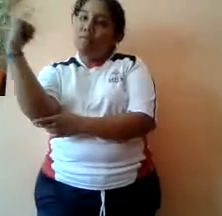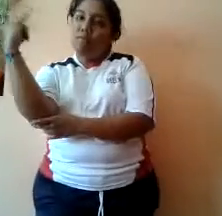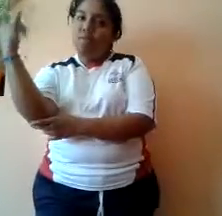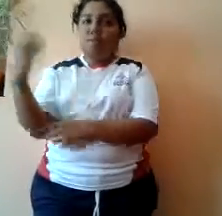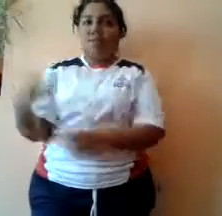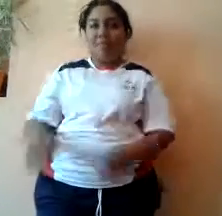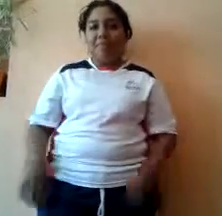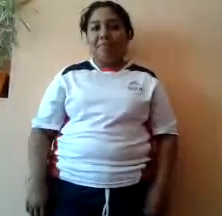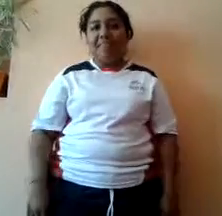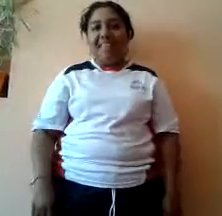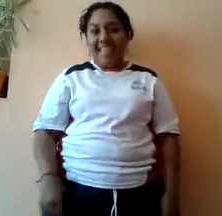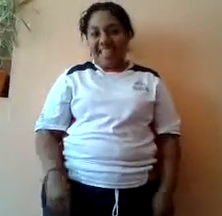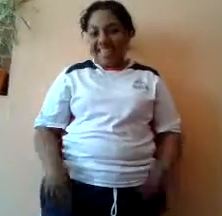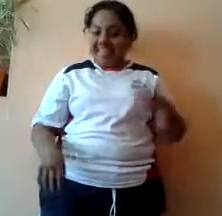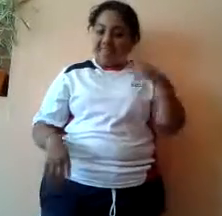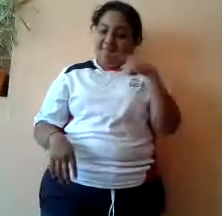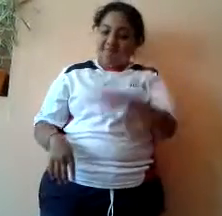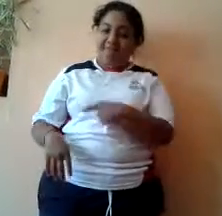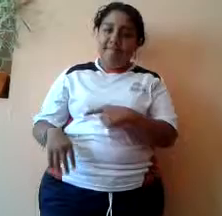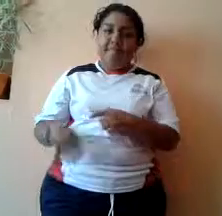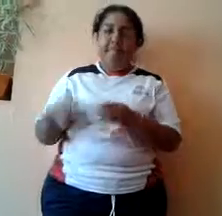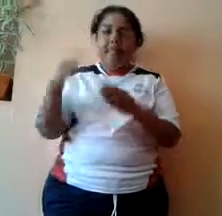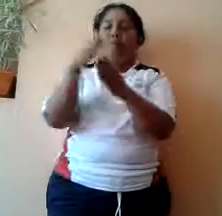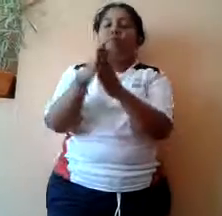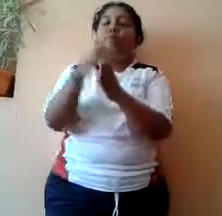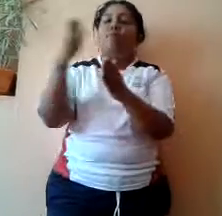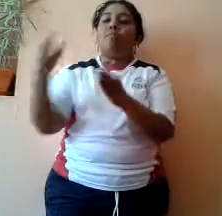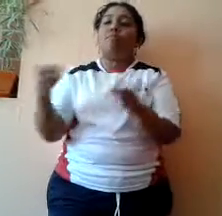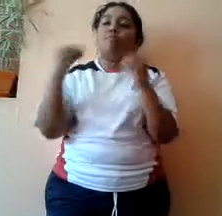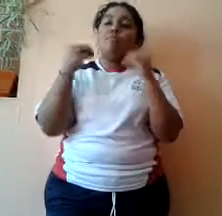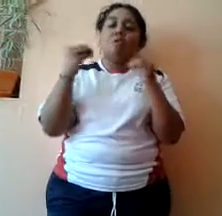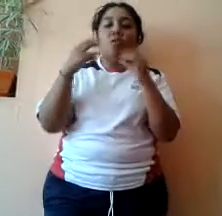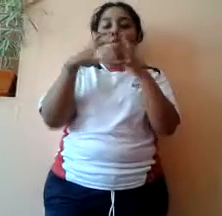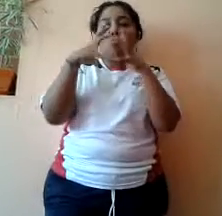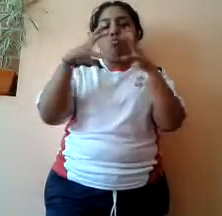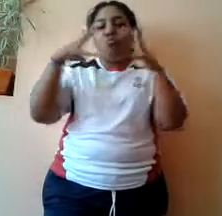allí junto a una gran cantidad de globos luces y serpentinas